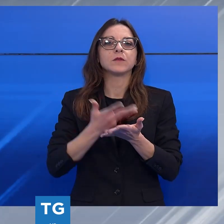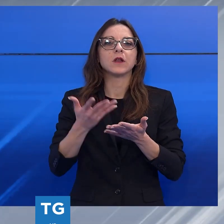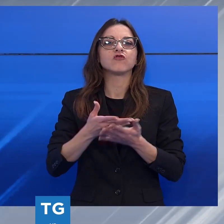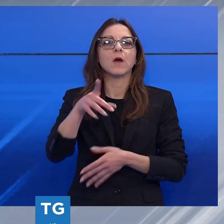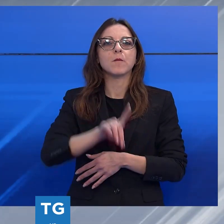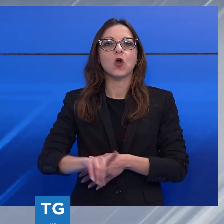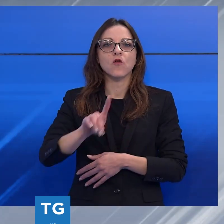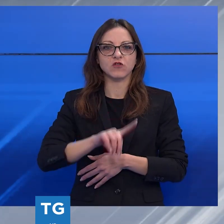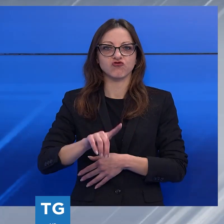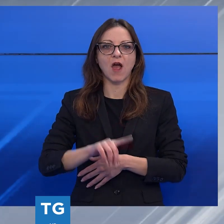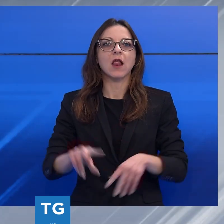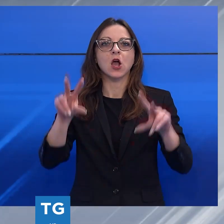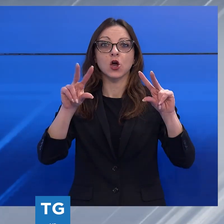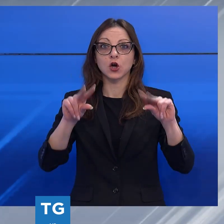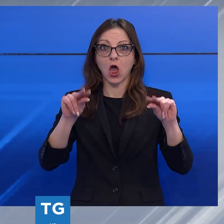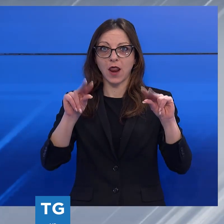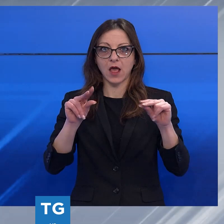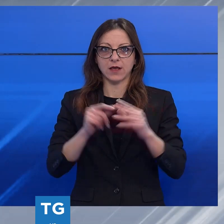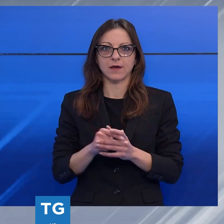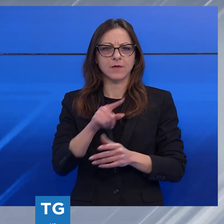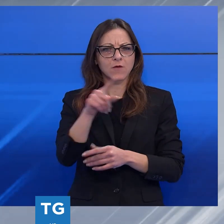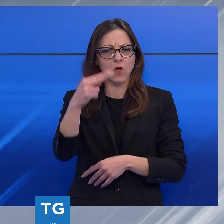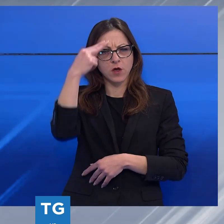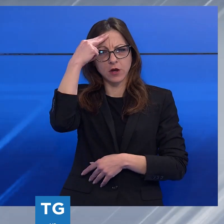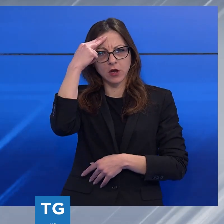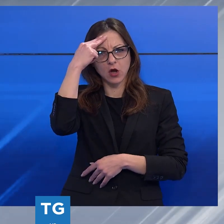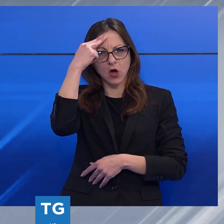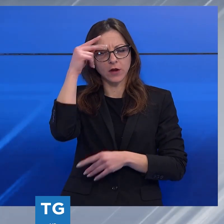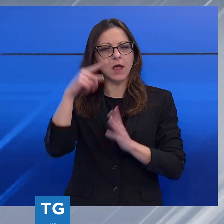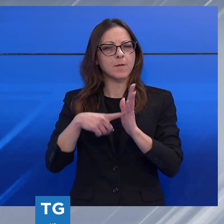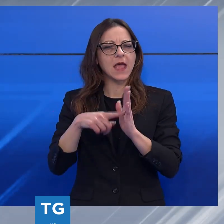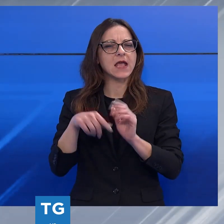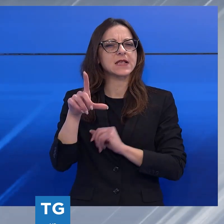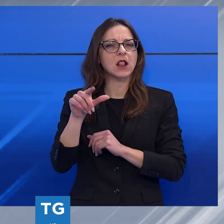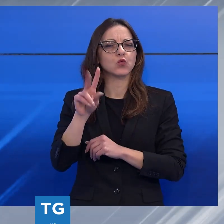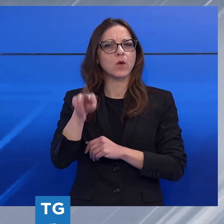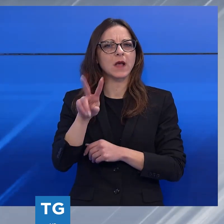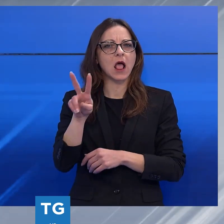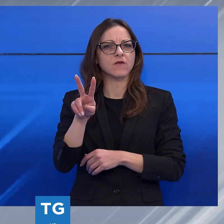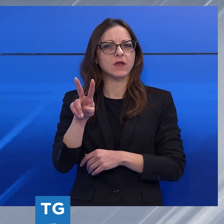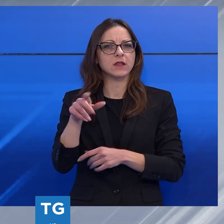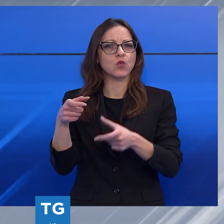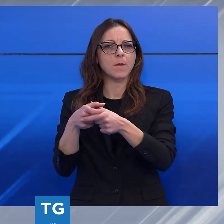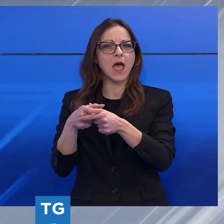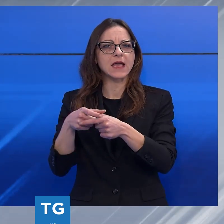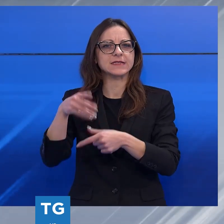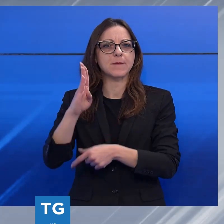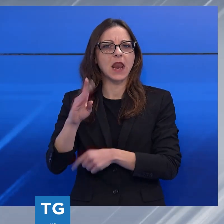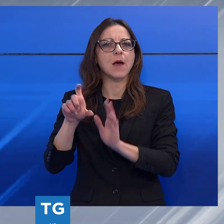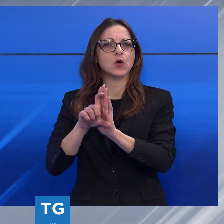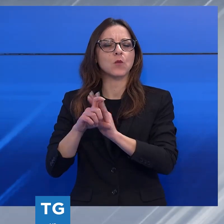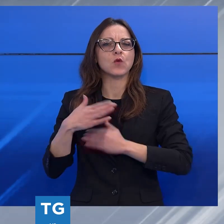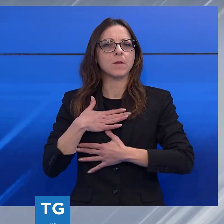con la cronaca. Ricorderete le auto andate a fuoco nel luglio del 2022 a Benabbio, siamo nel comune di Bagni di Lucca,